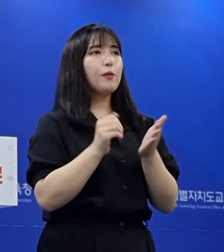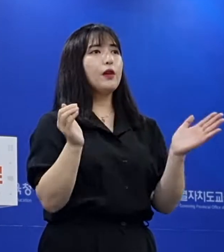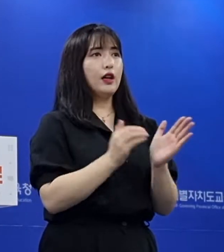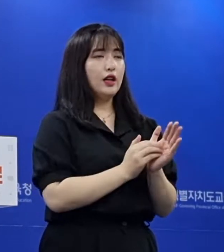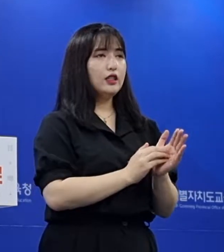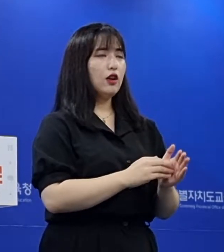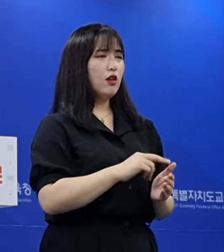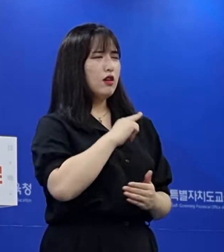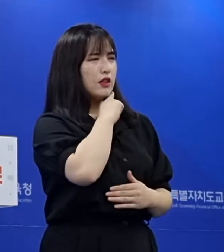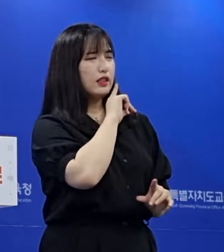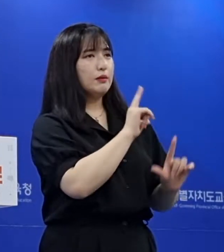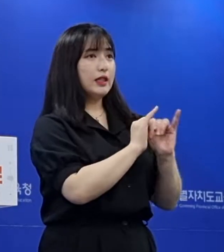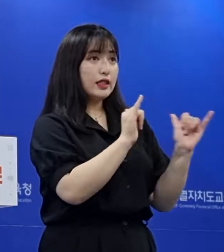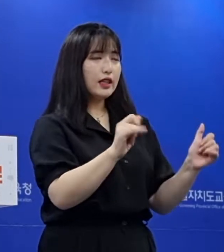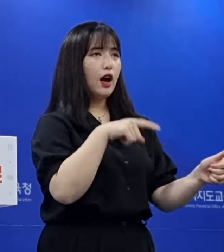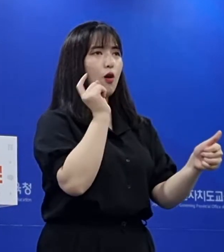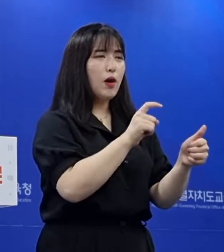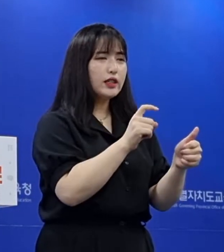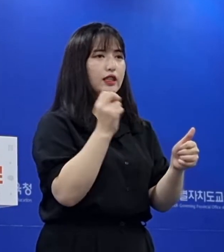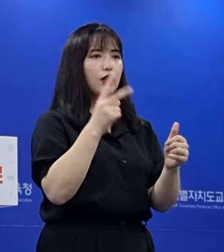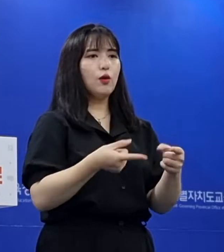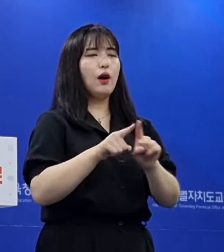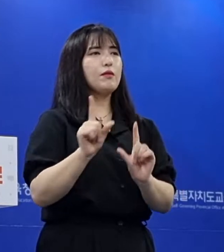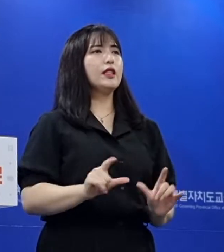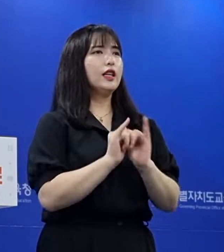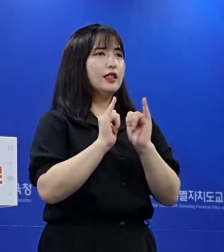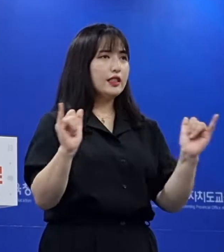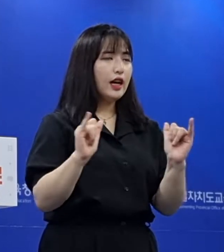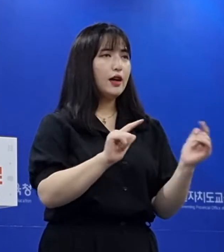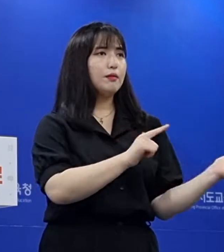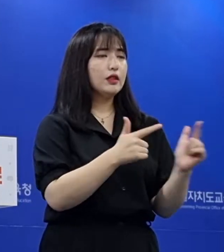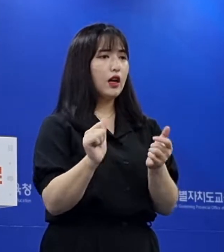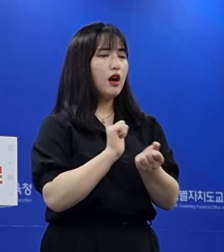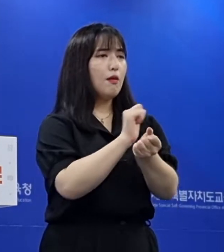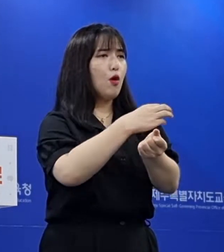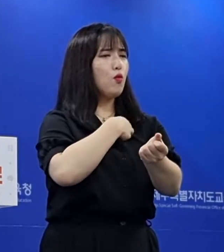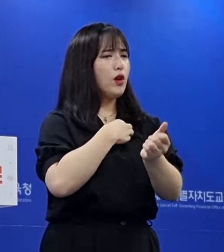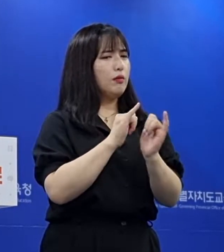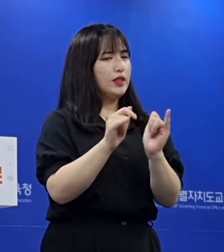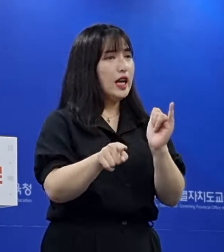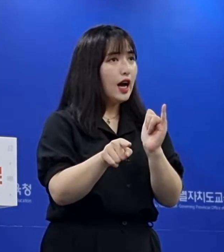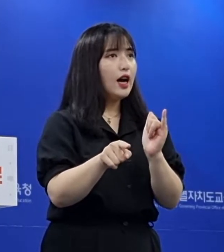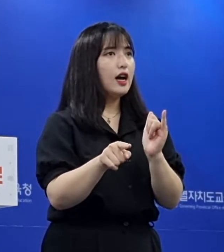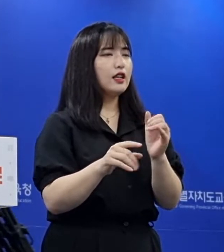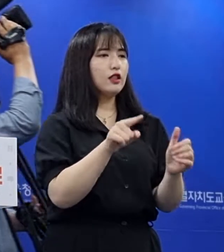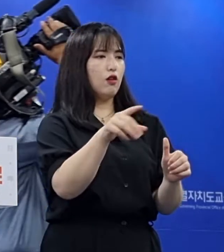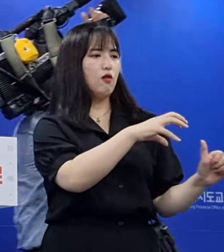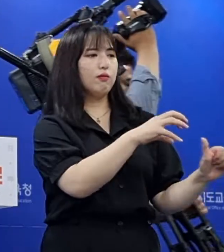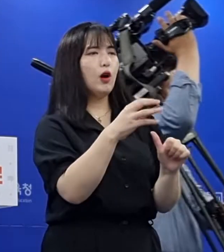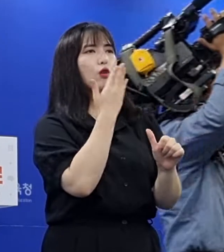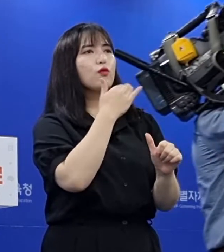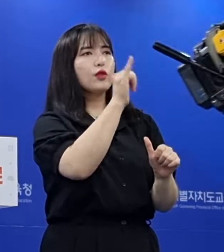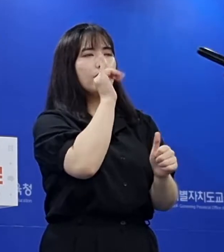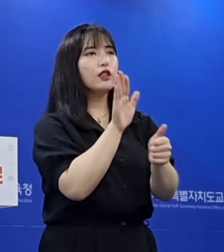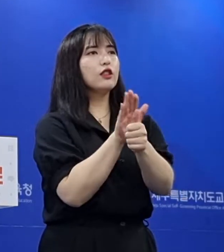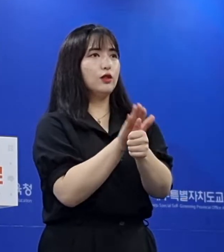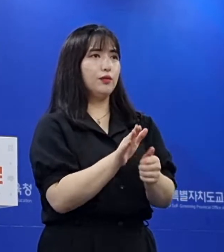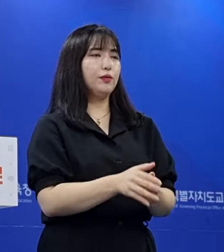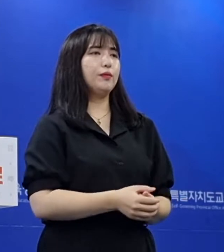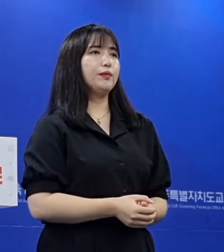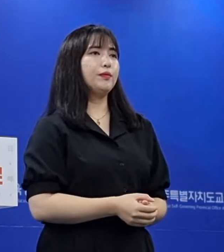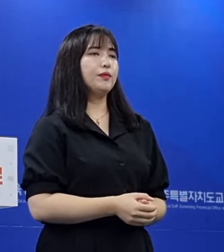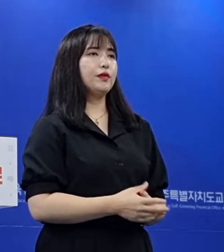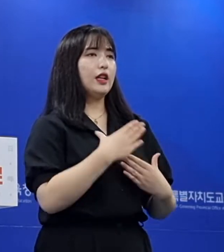유증상자, 확진자, 동거인 등 감염 위험이 높은 대상자가 활용할 수 있도록 지원하겠습니다.